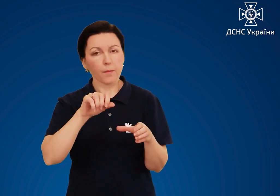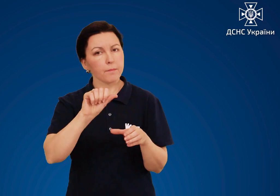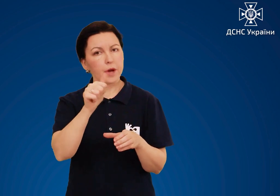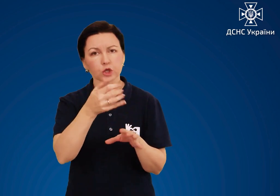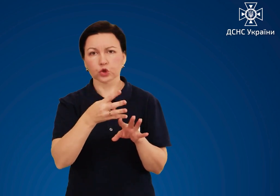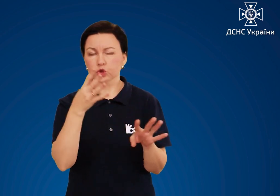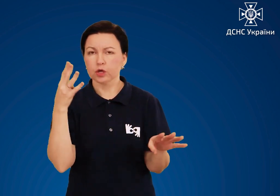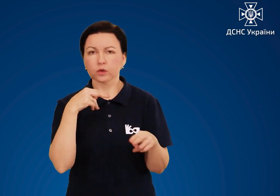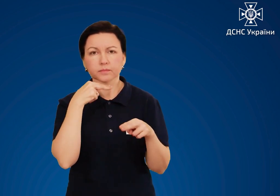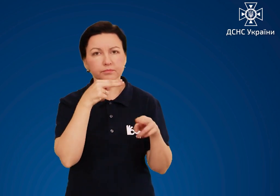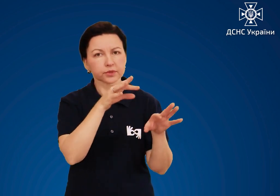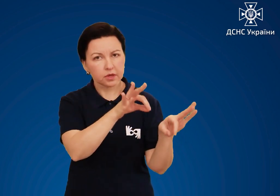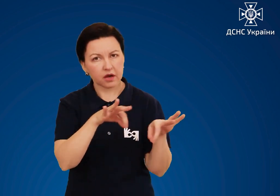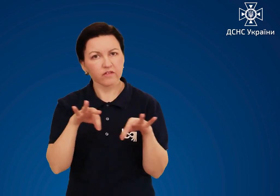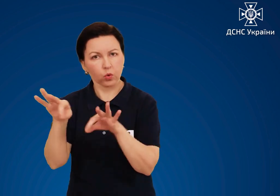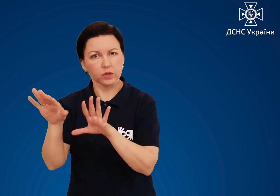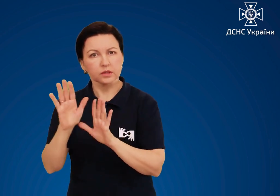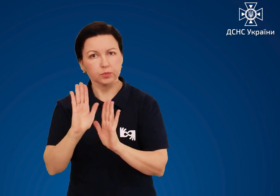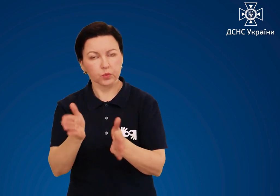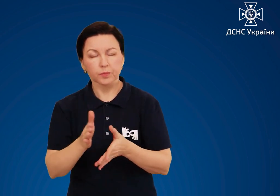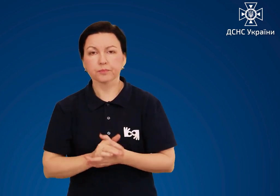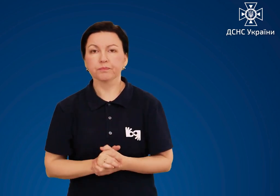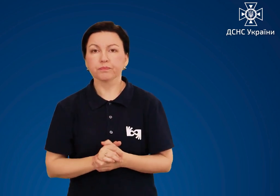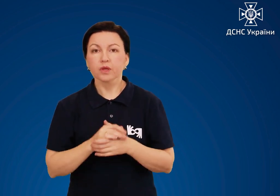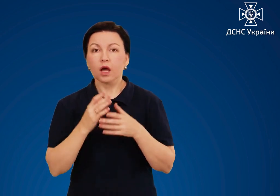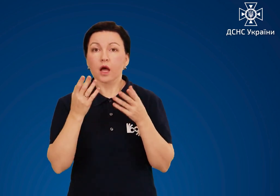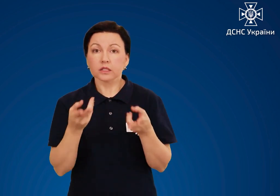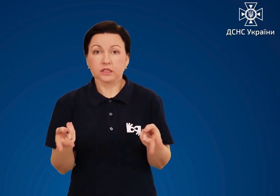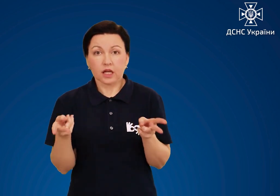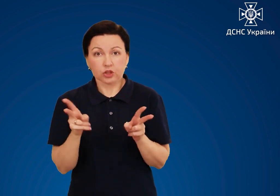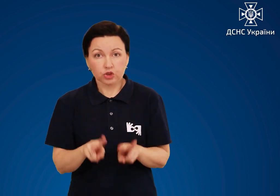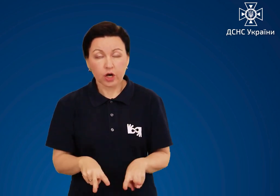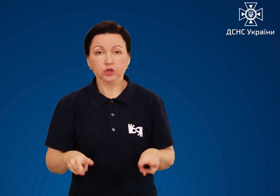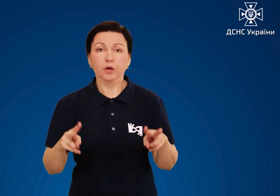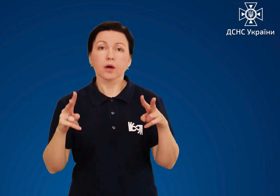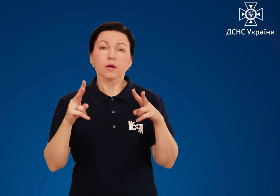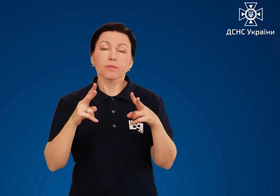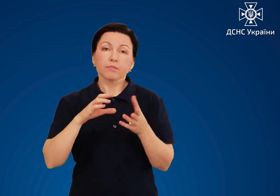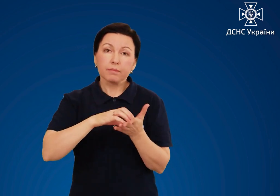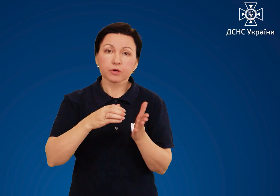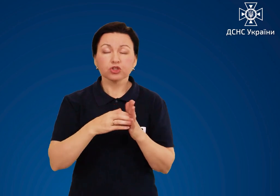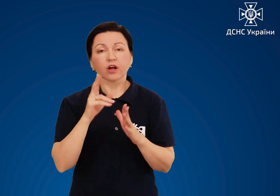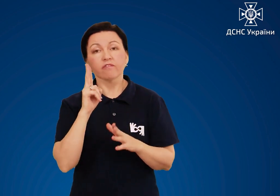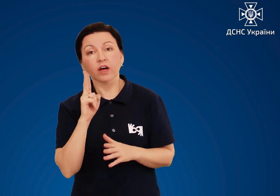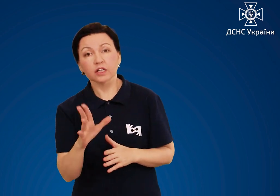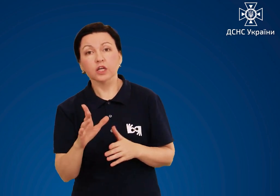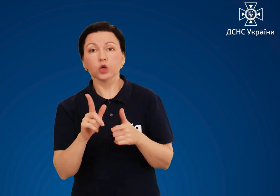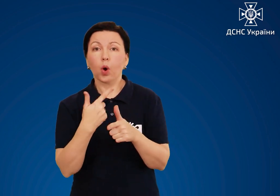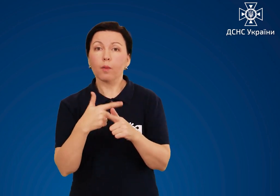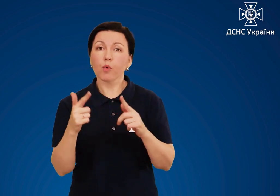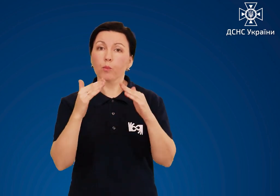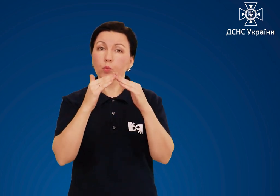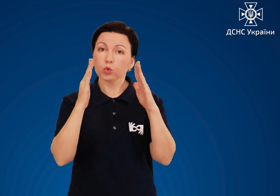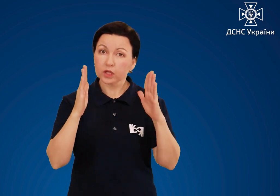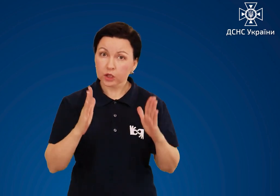у першу чергу Залишаючи приміщення, квартиру чи будинок, вимкніть джерела,